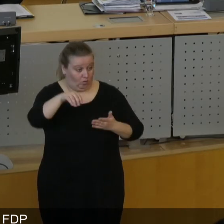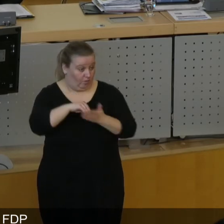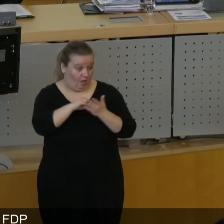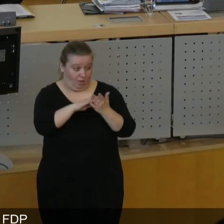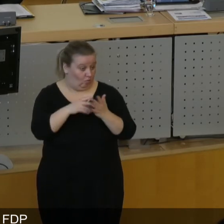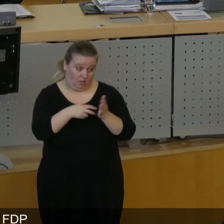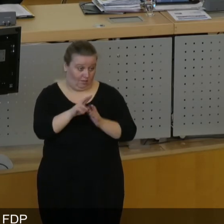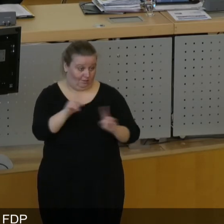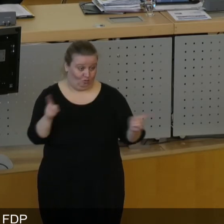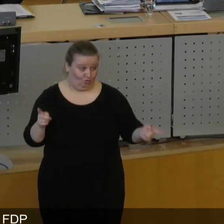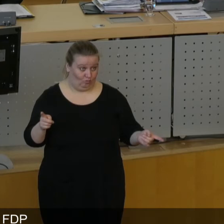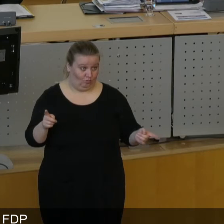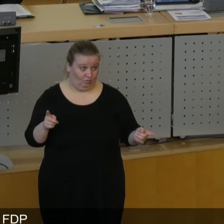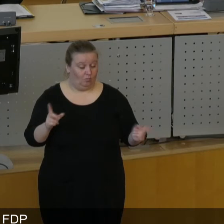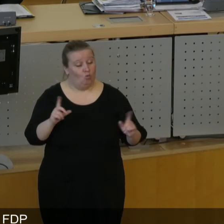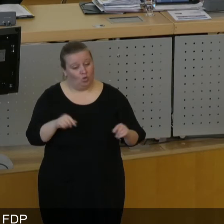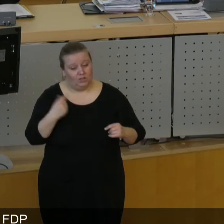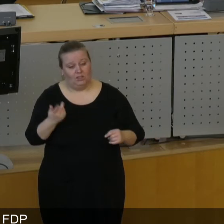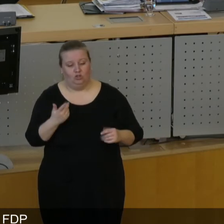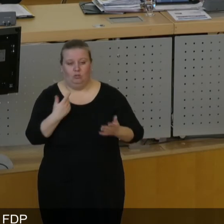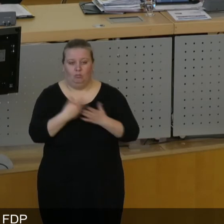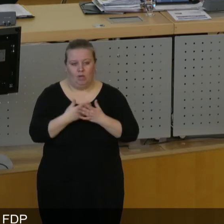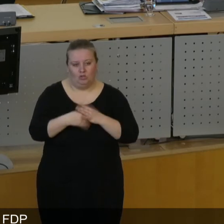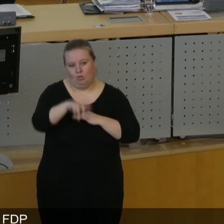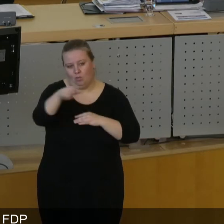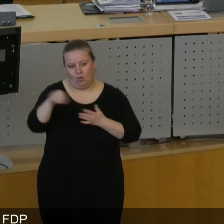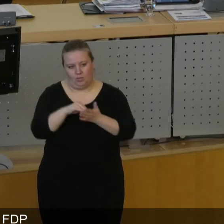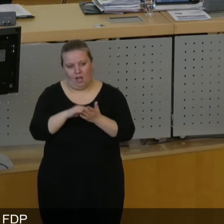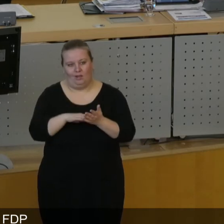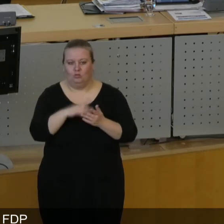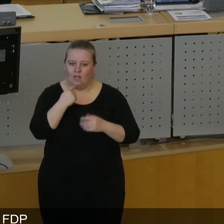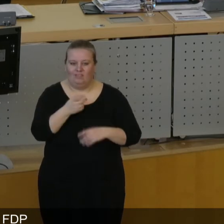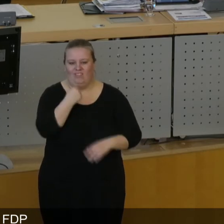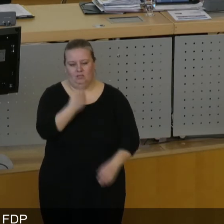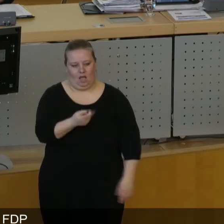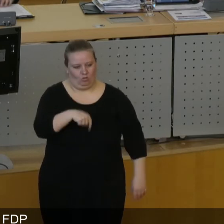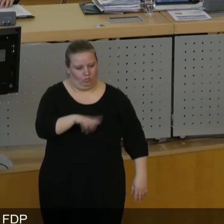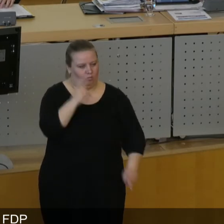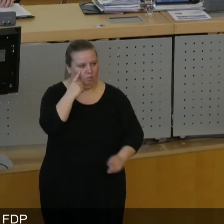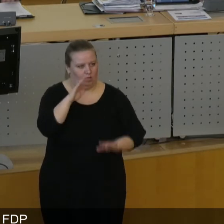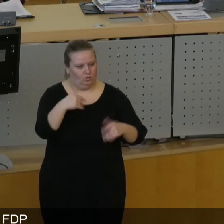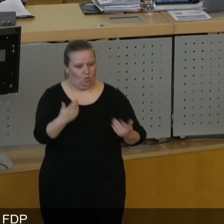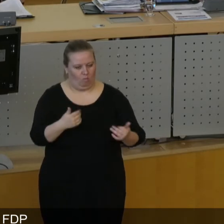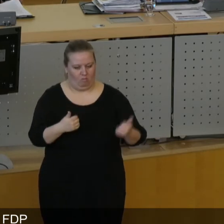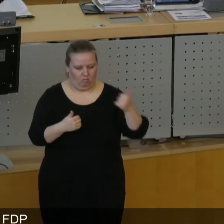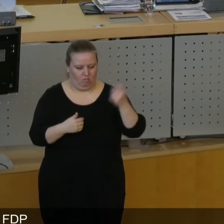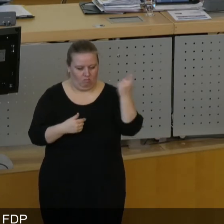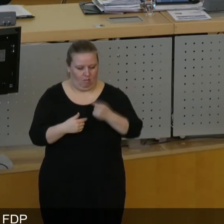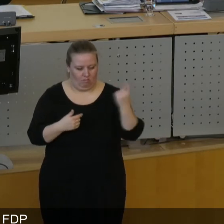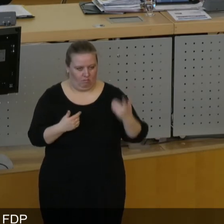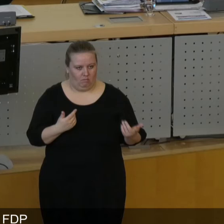jedenfalls nicht. Hier erfolgt nicht die Gewährung von Bürgerbeteiligung, sondern die Versagung nach Gutsherrenort, um mich der